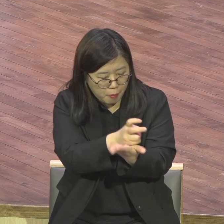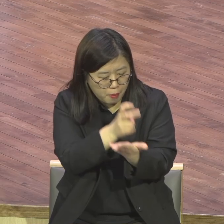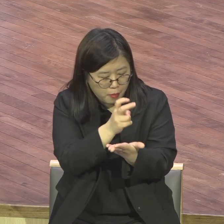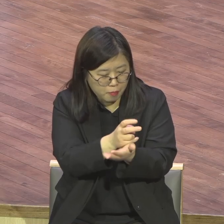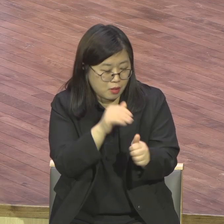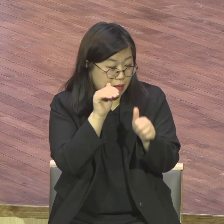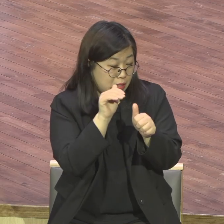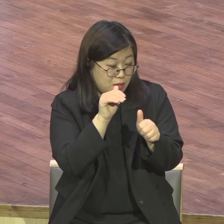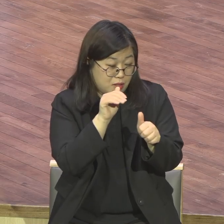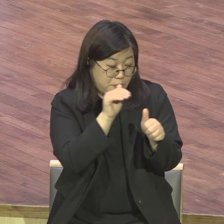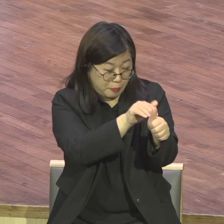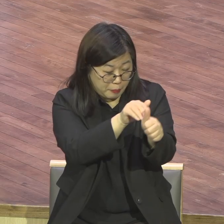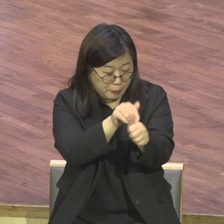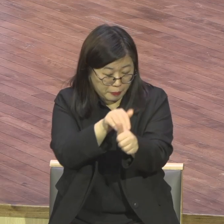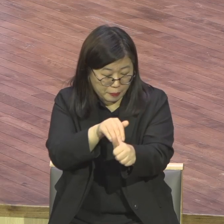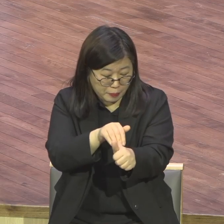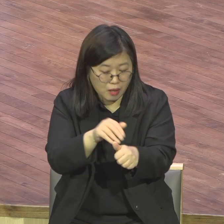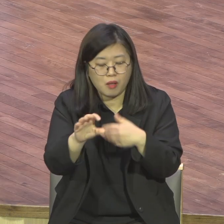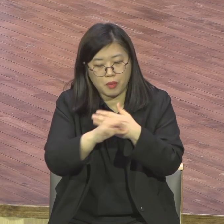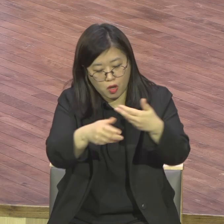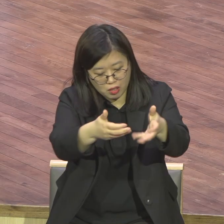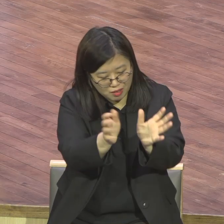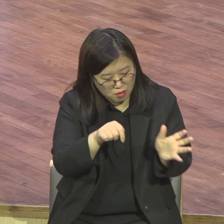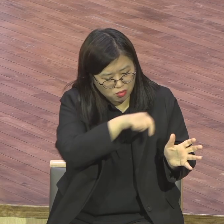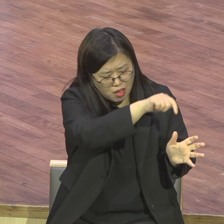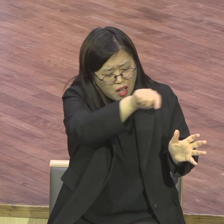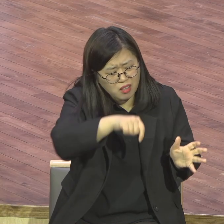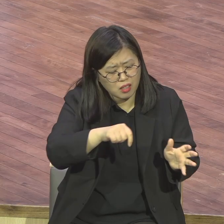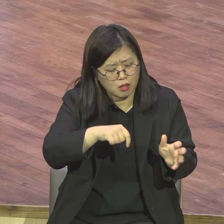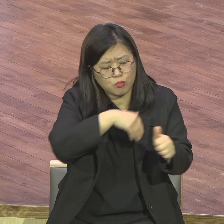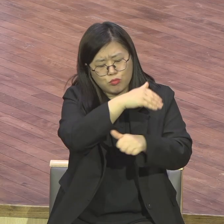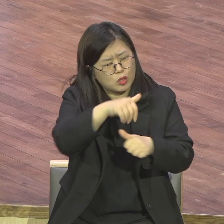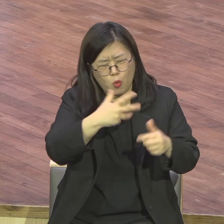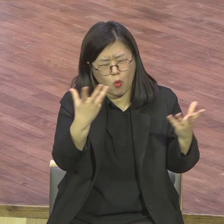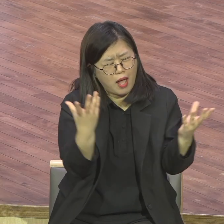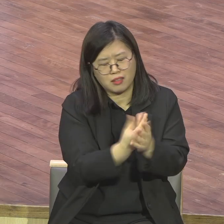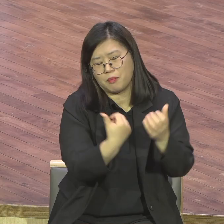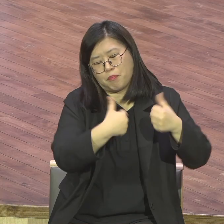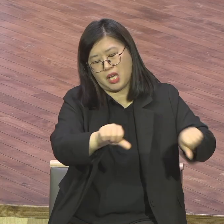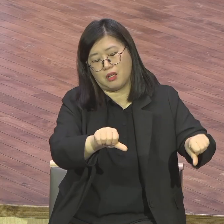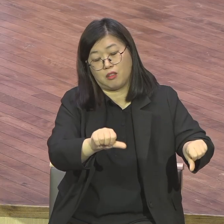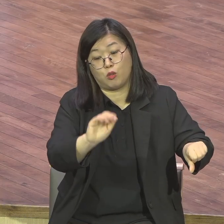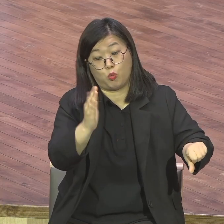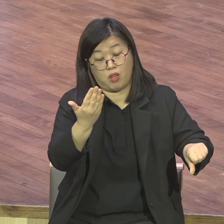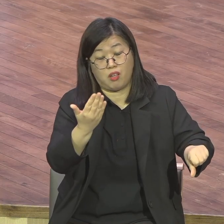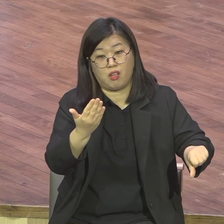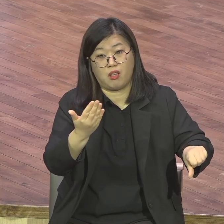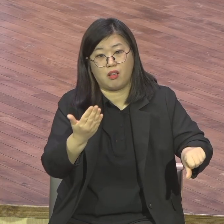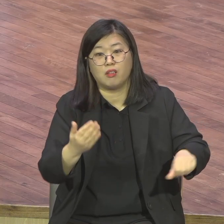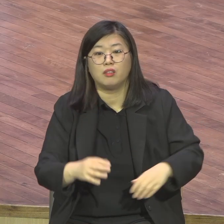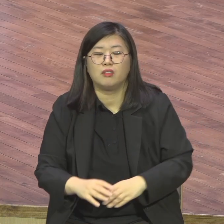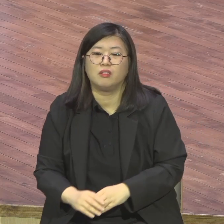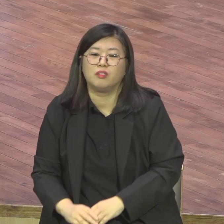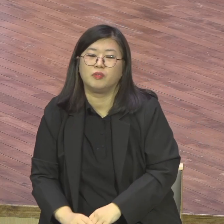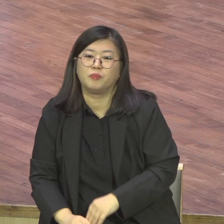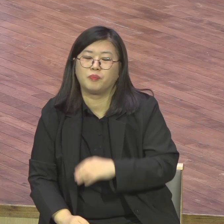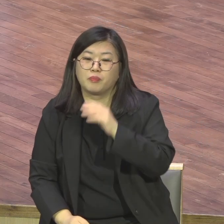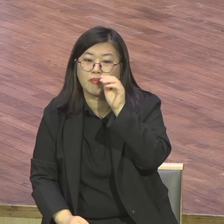딱 그렇게 됩니다. 누가 앞에 서느냐. 제가 예배를 인도하는 데서 마이크 잡는